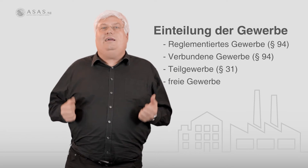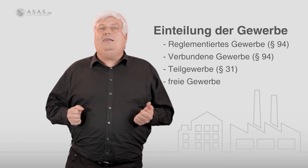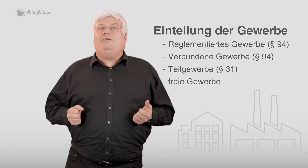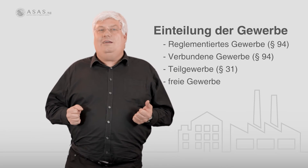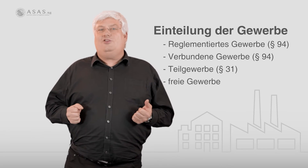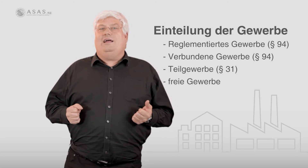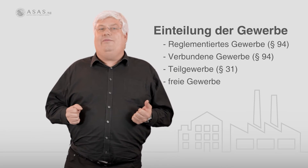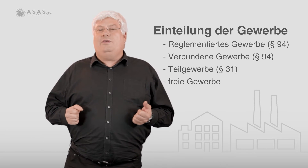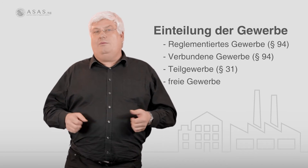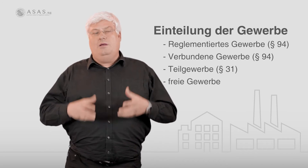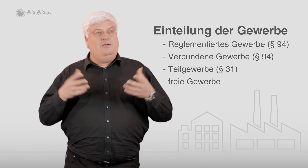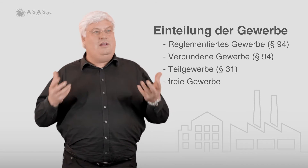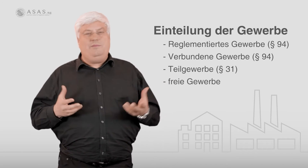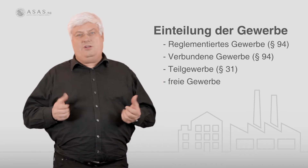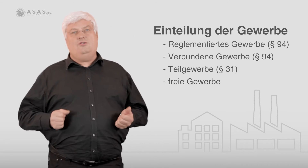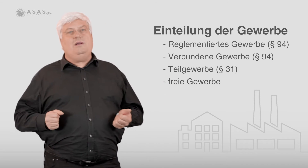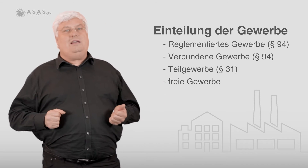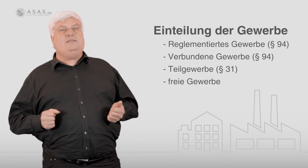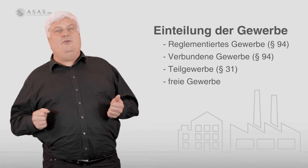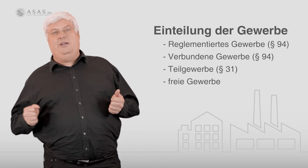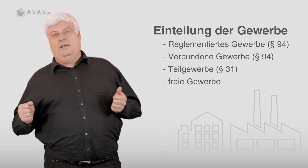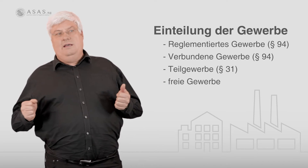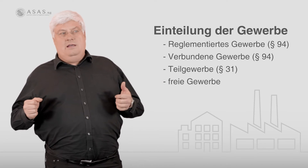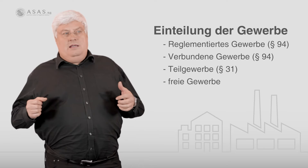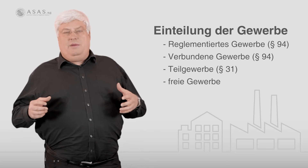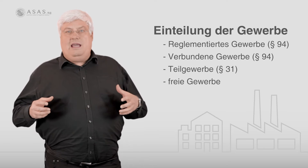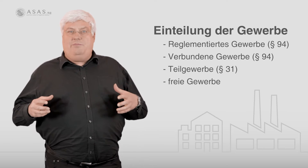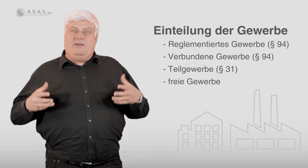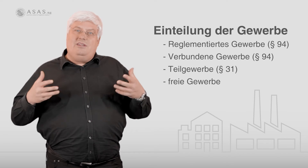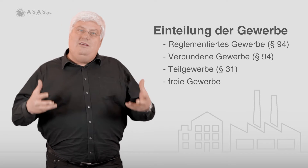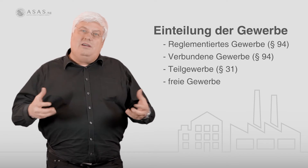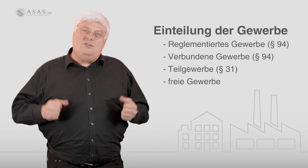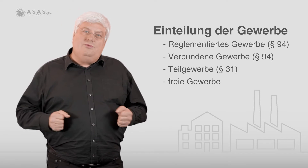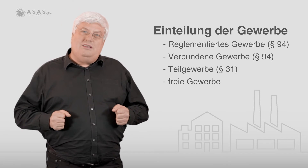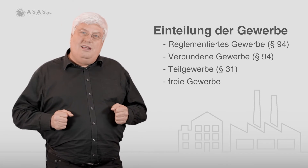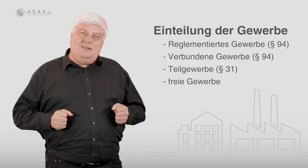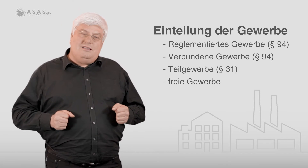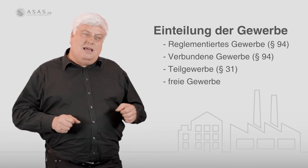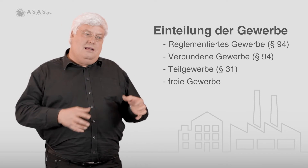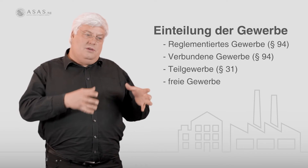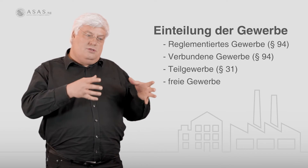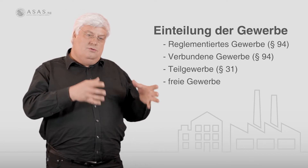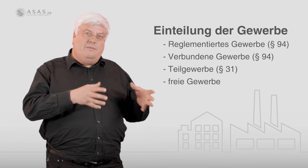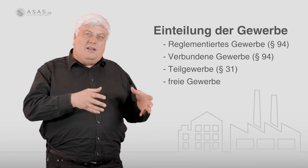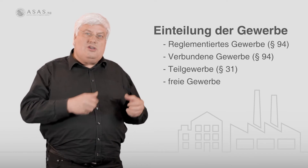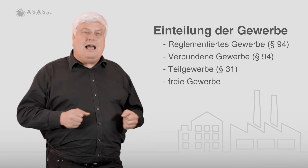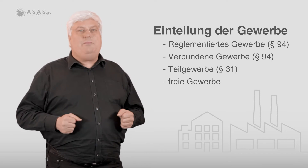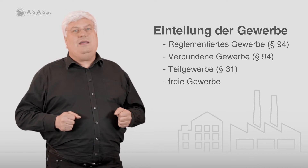Energetik entstanden. Hier haben viele Menschen überlegt, sie wollen im Bereich präventiver Gesundheit tätig sein, an gesunden Menschen arbeiten,